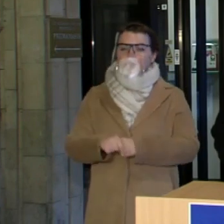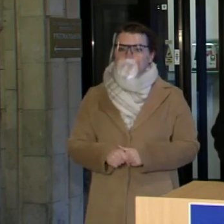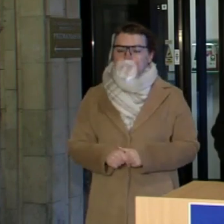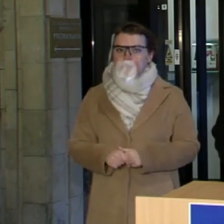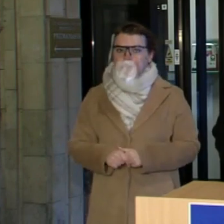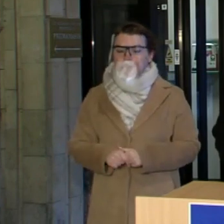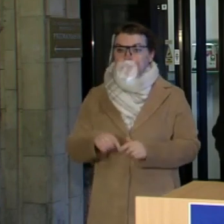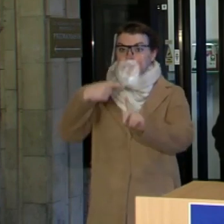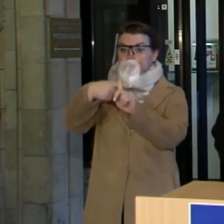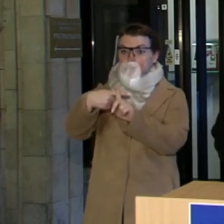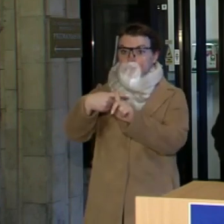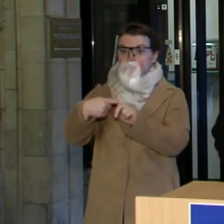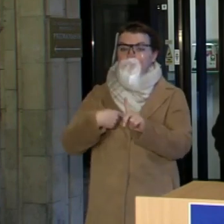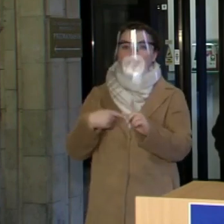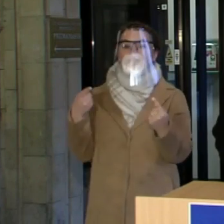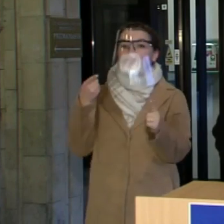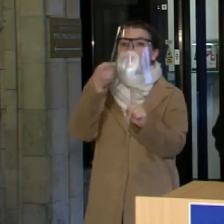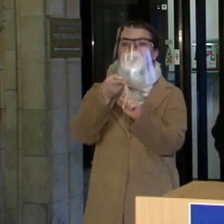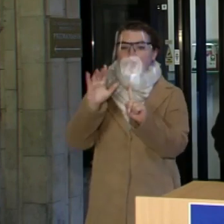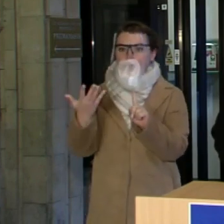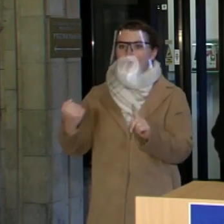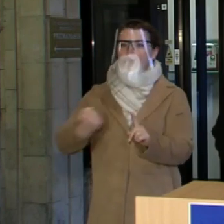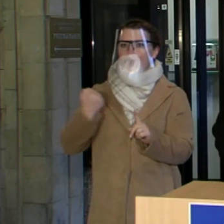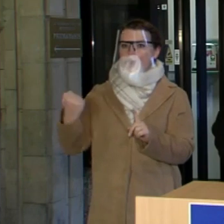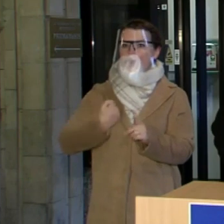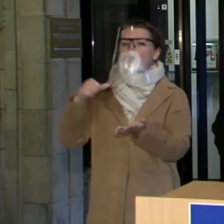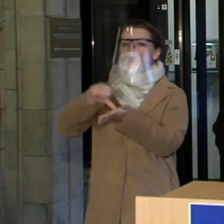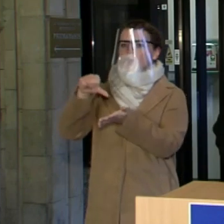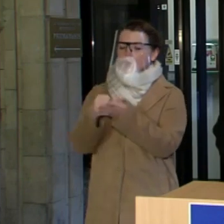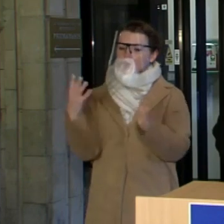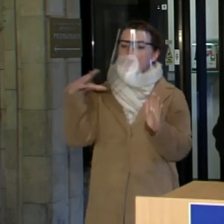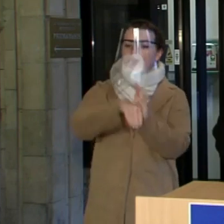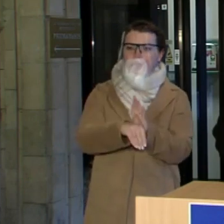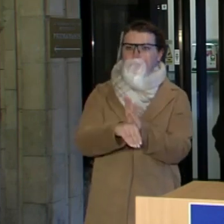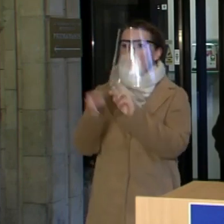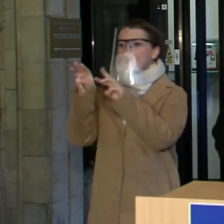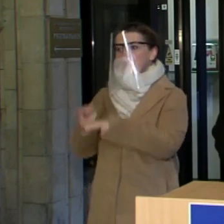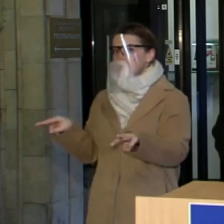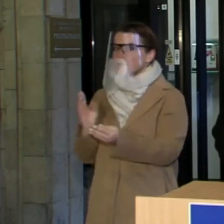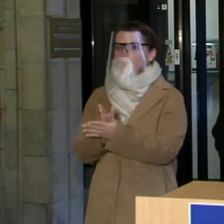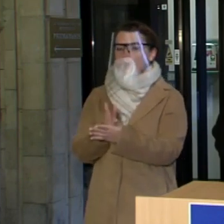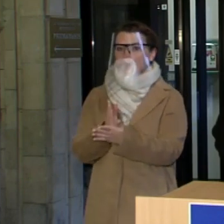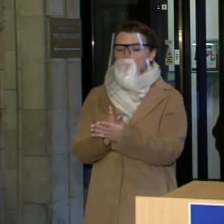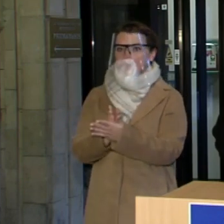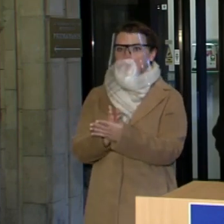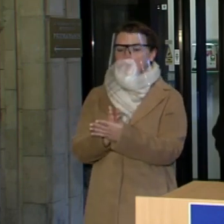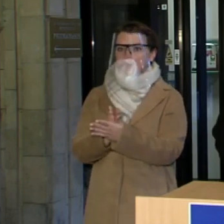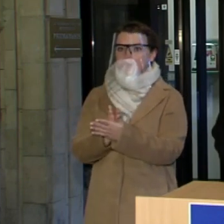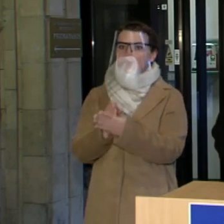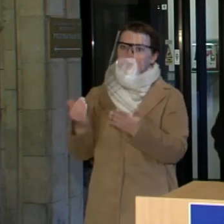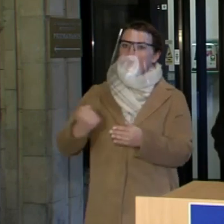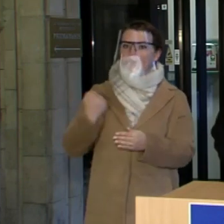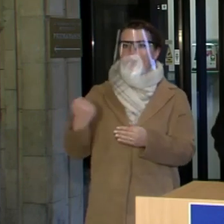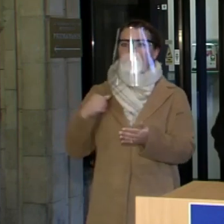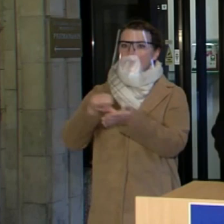norėjome, kad šitame darbe dalyvauti ir kariuomines atstovai, nebūtinai ministro reiškia formatų, bet vis dėlto